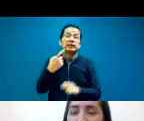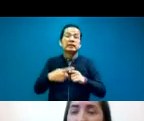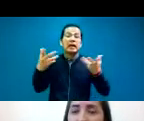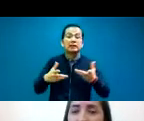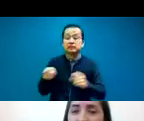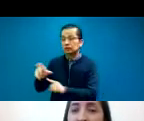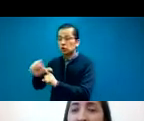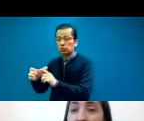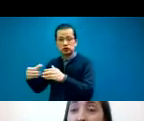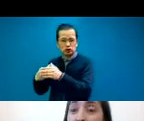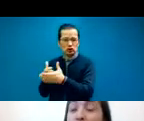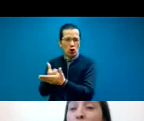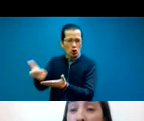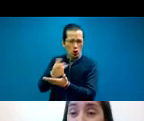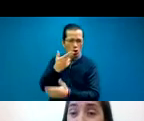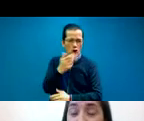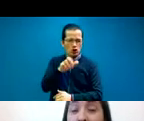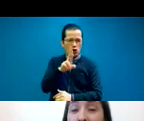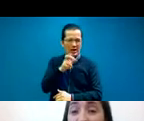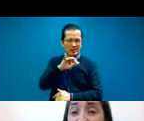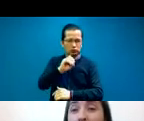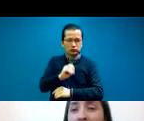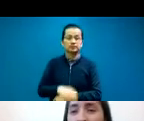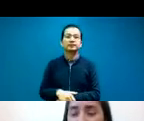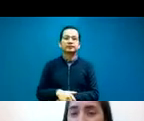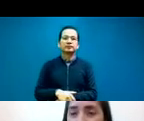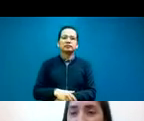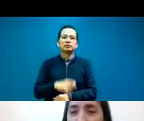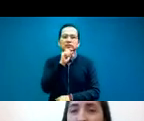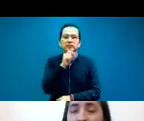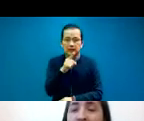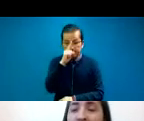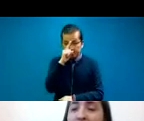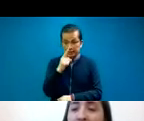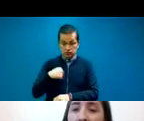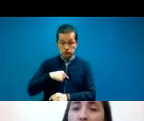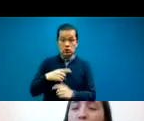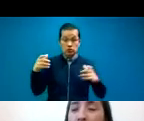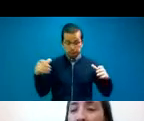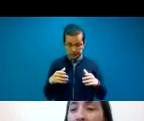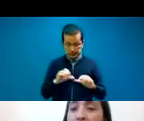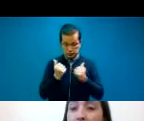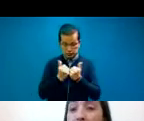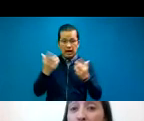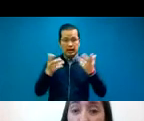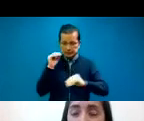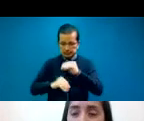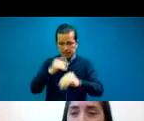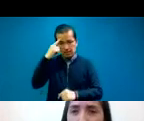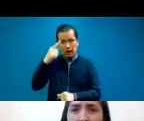También han elaborado instrumentos, herramientas para los socios, que tienen que ver con modelos de